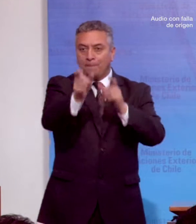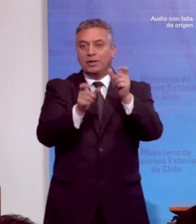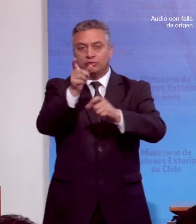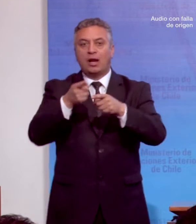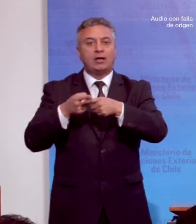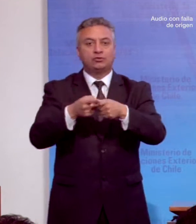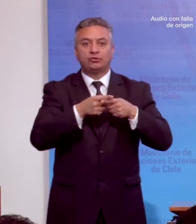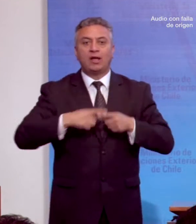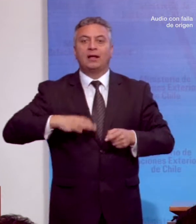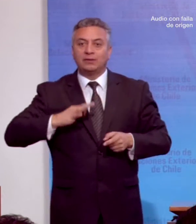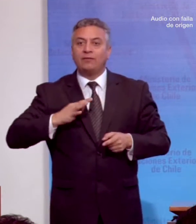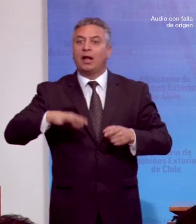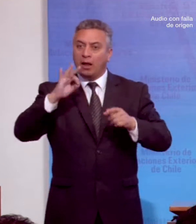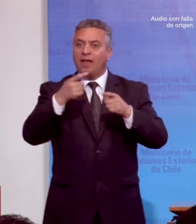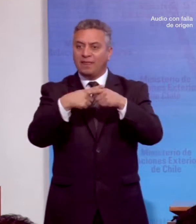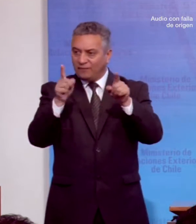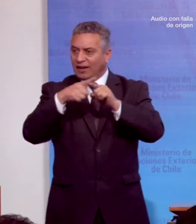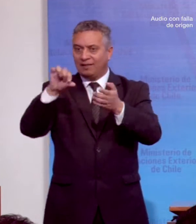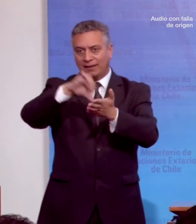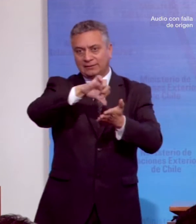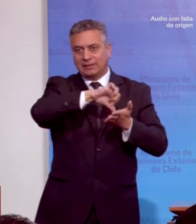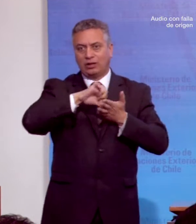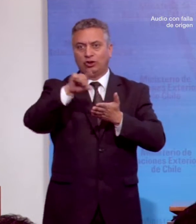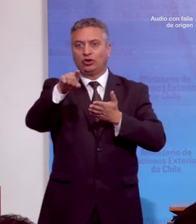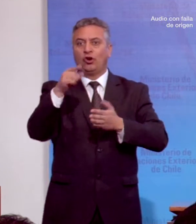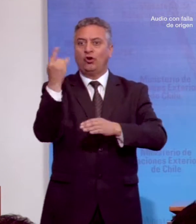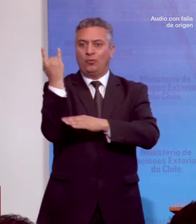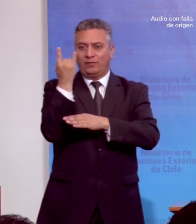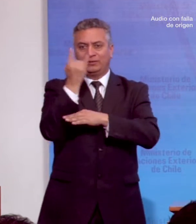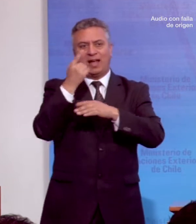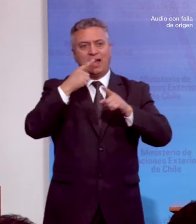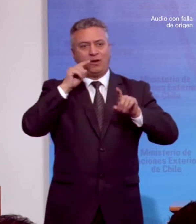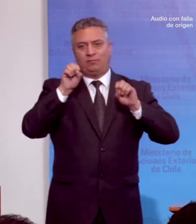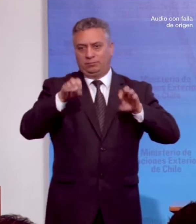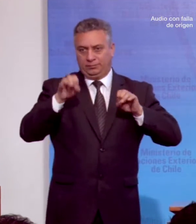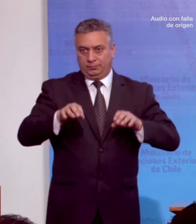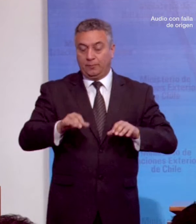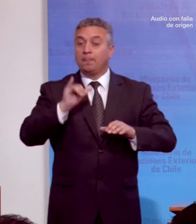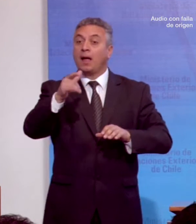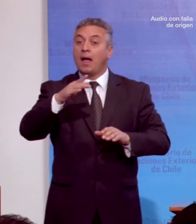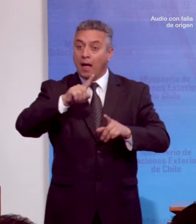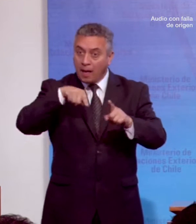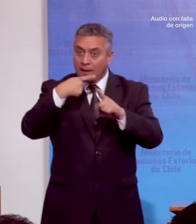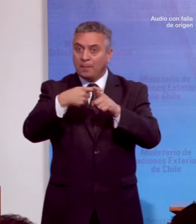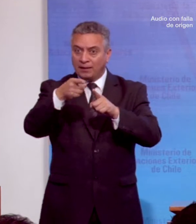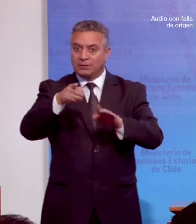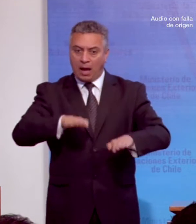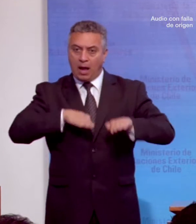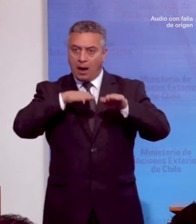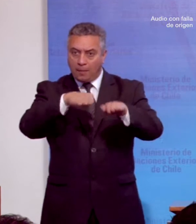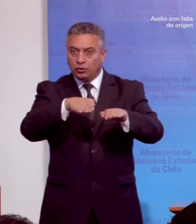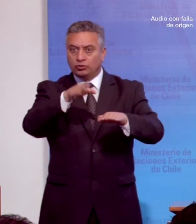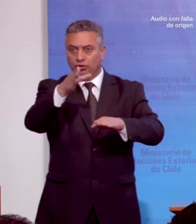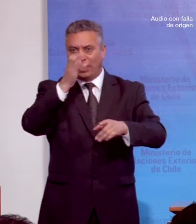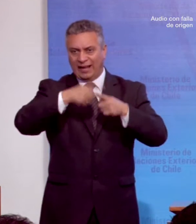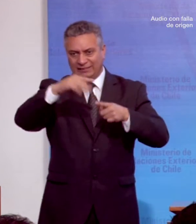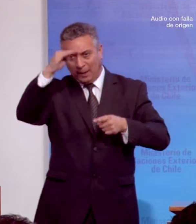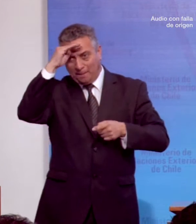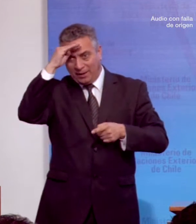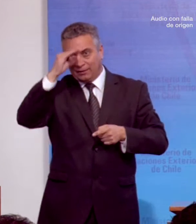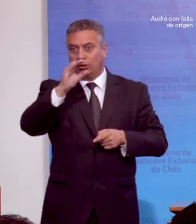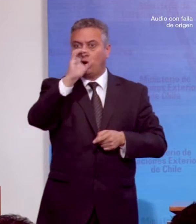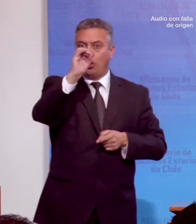civil y distintos centros académicos. Además, contó con el apoyo de expertos internacionales de la Organización de Estados